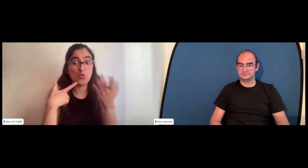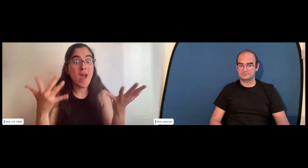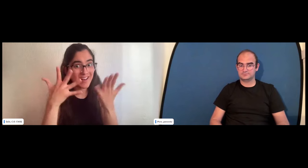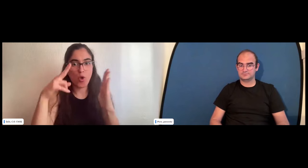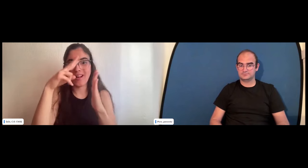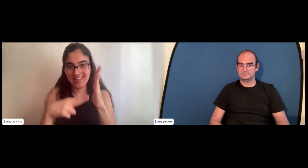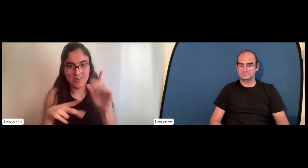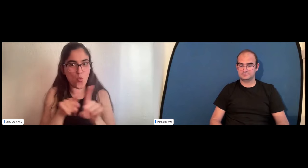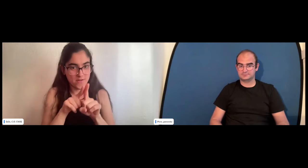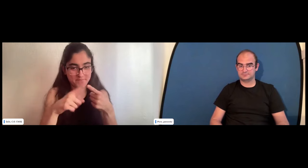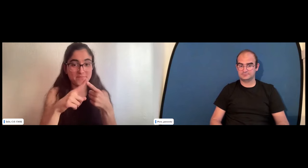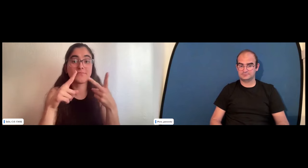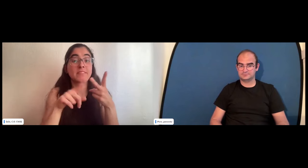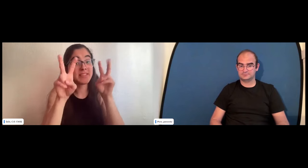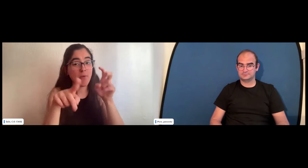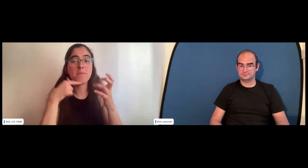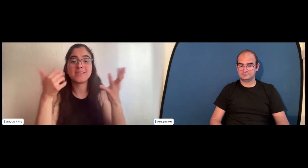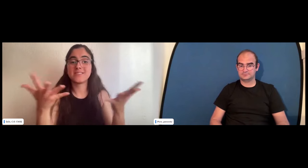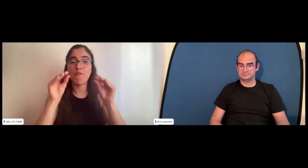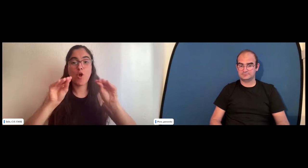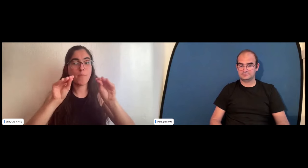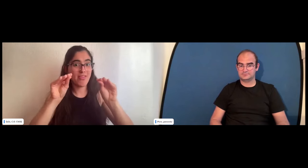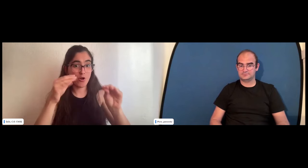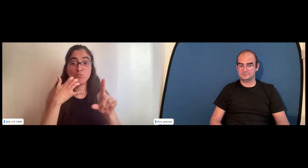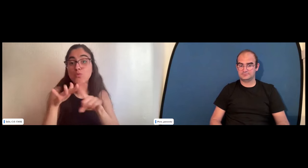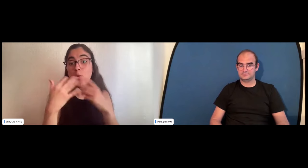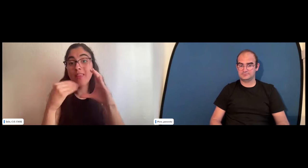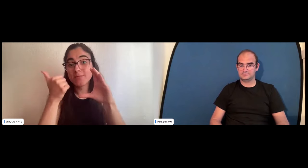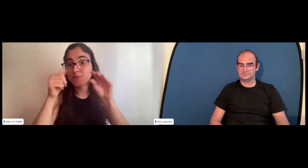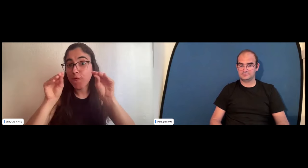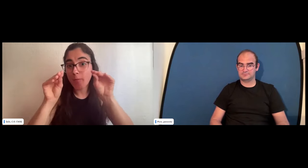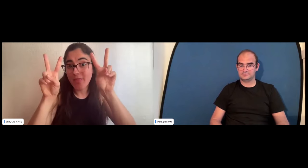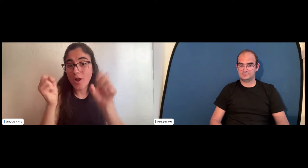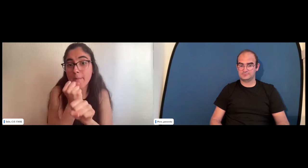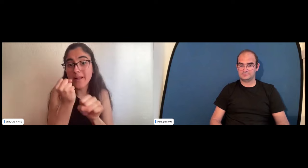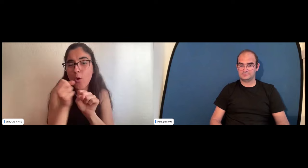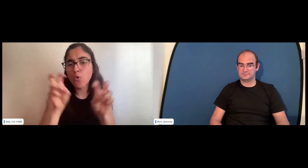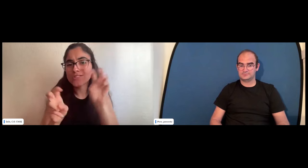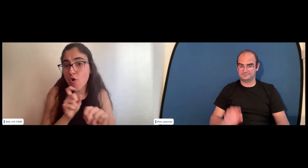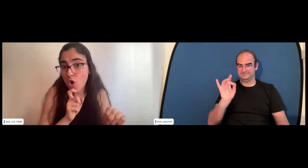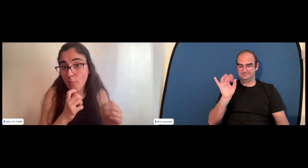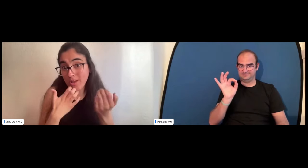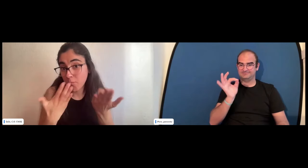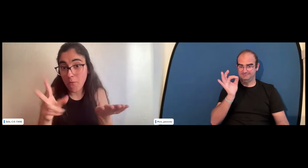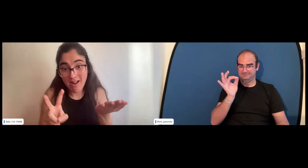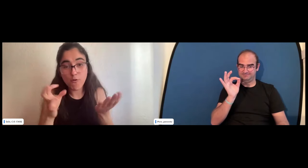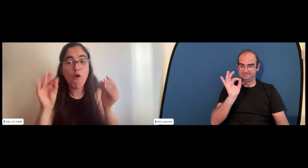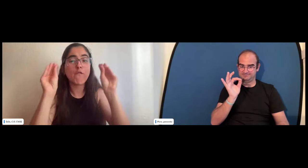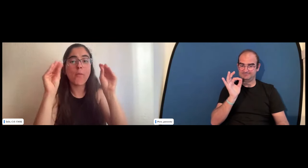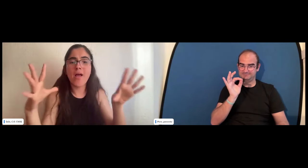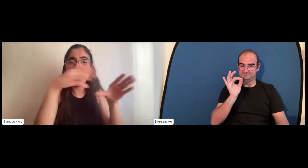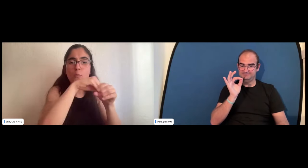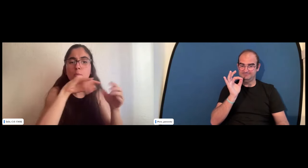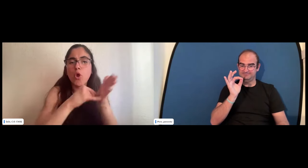información muy interesante en este estudio que os animo a leer que se publicó por parte de la CJS y promocionar la formación de la búsqueda